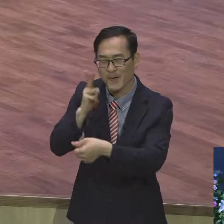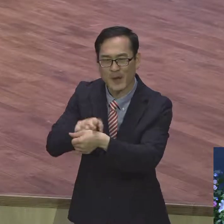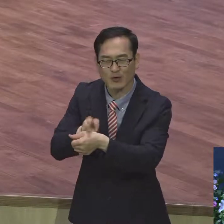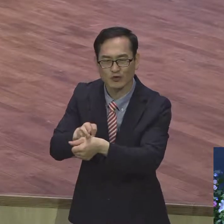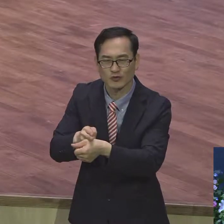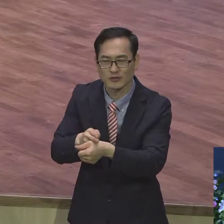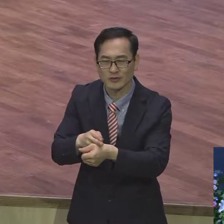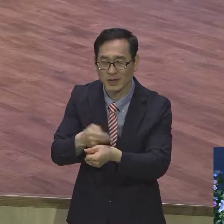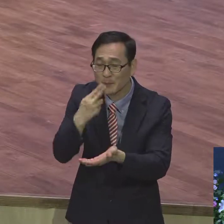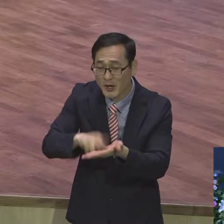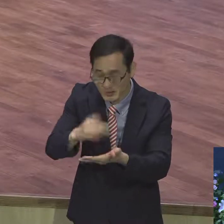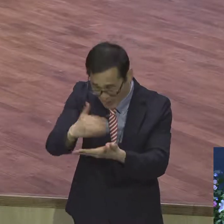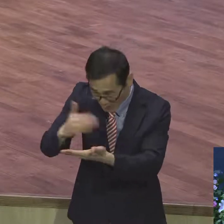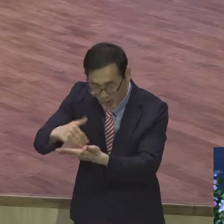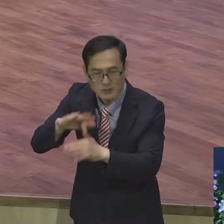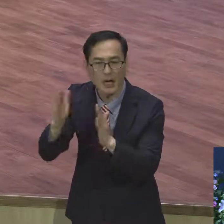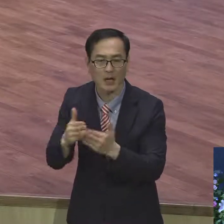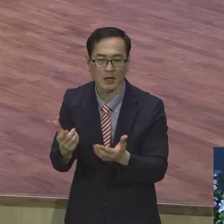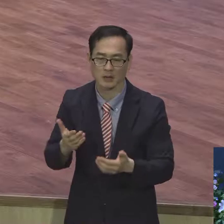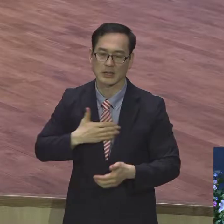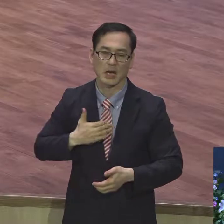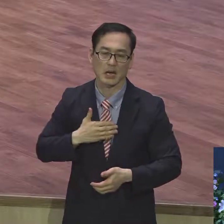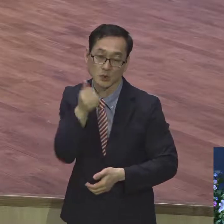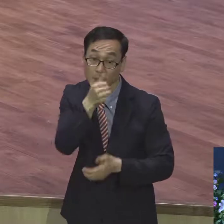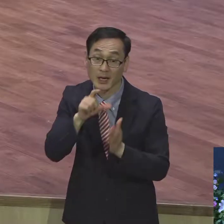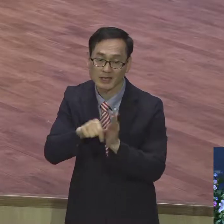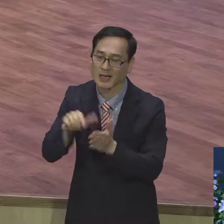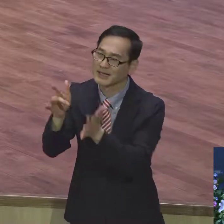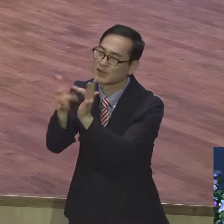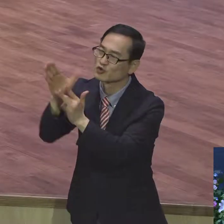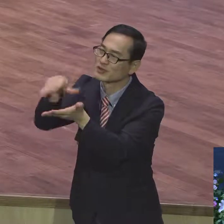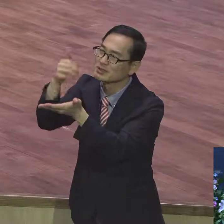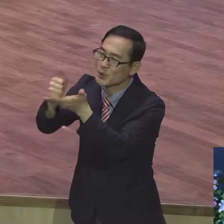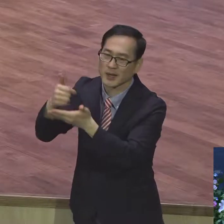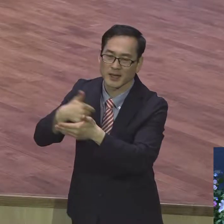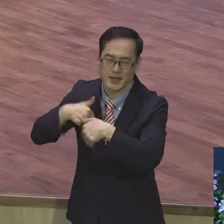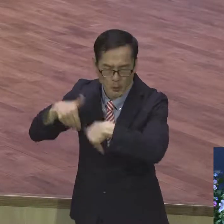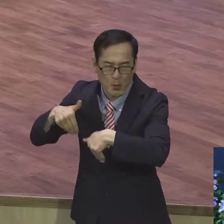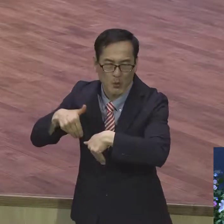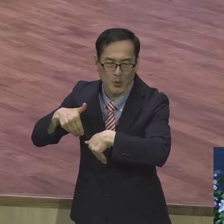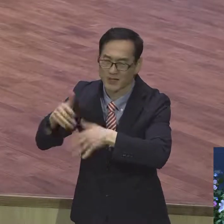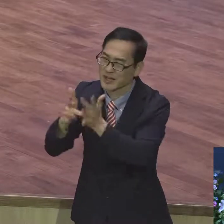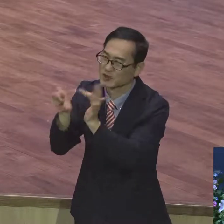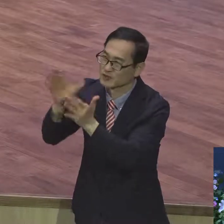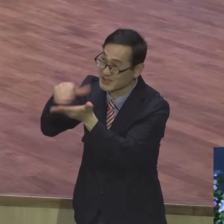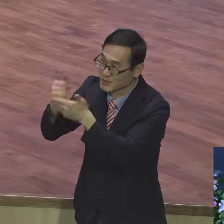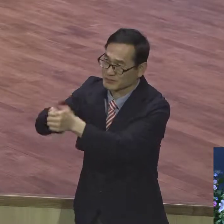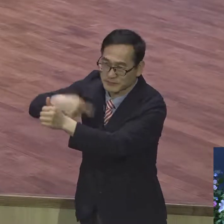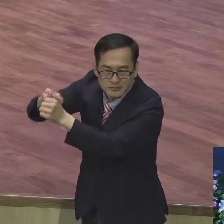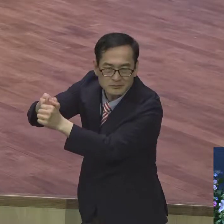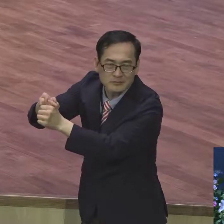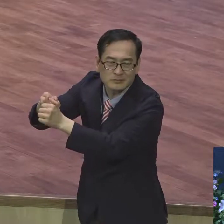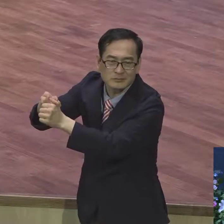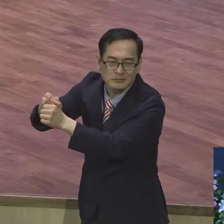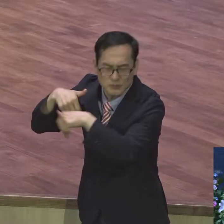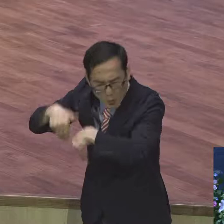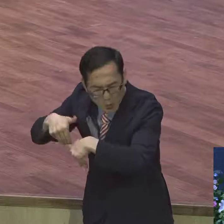자신은요 예수 그리스도에게 속했고 예수 그리스도를 따르는 종이라고 했어요. 그래서